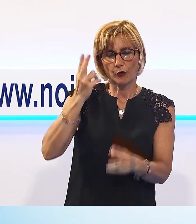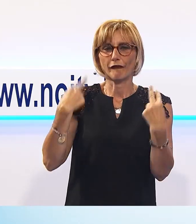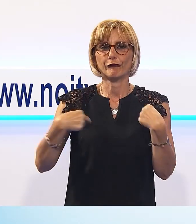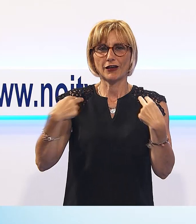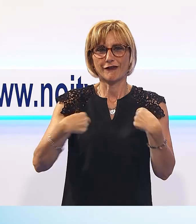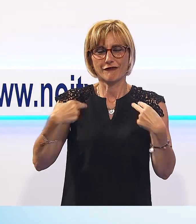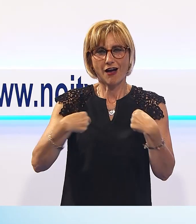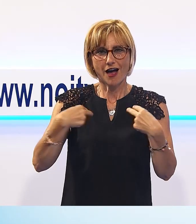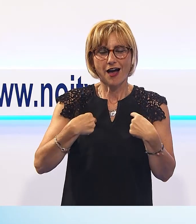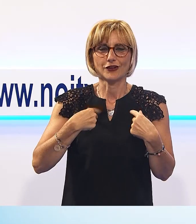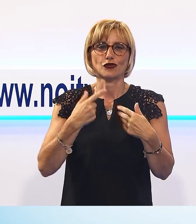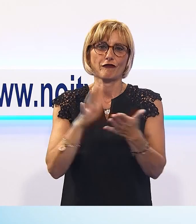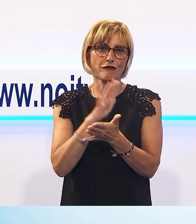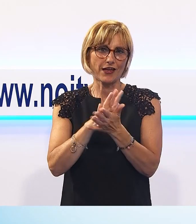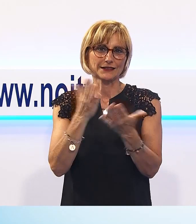Kermes primaverile.